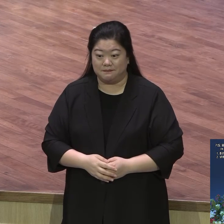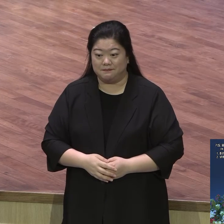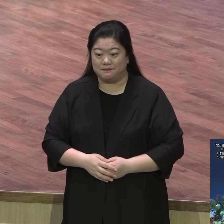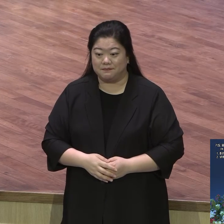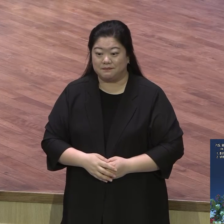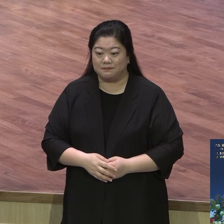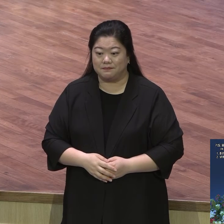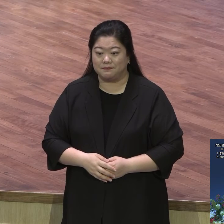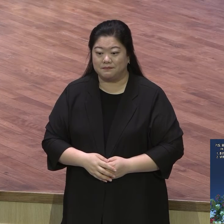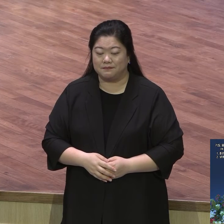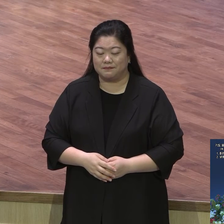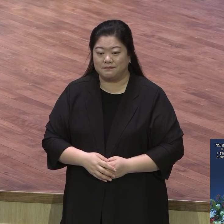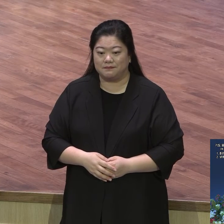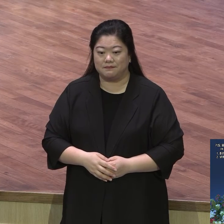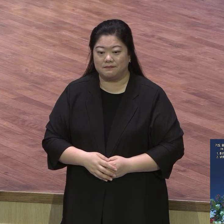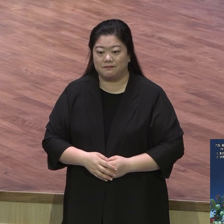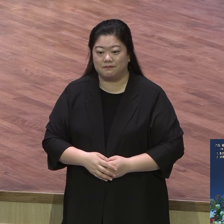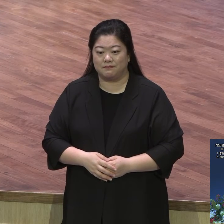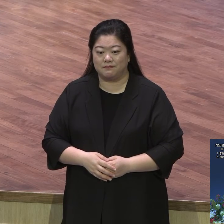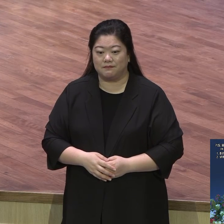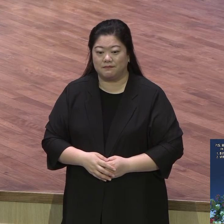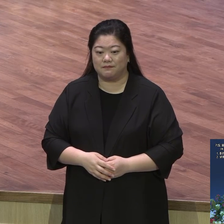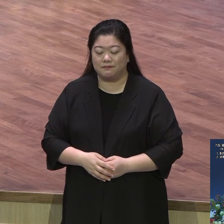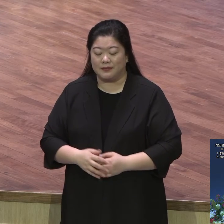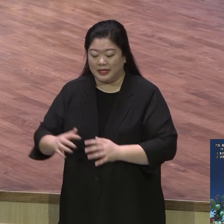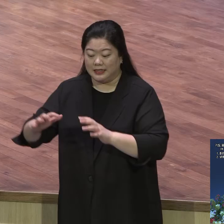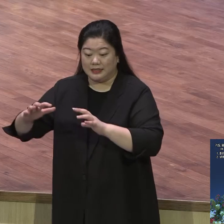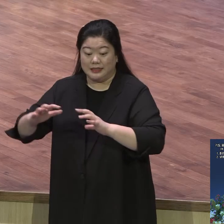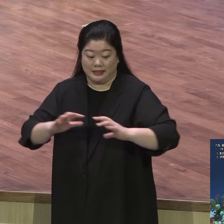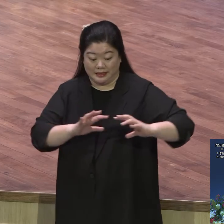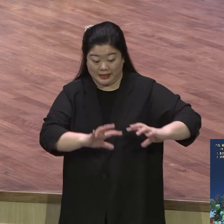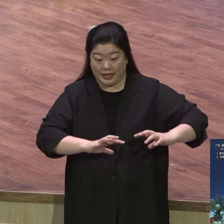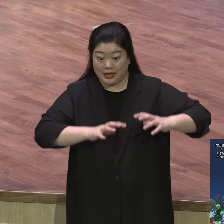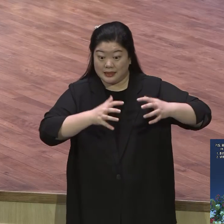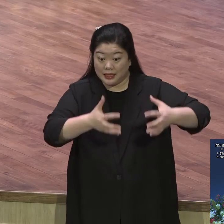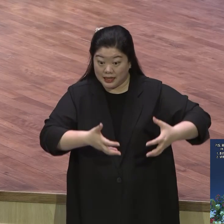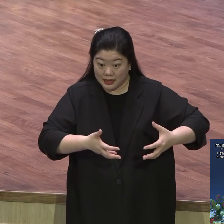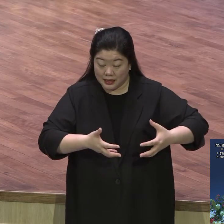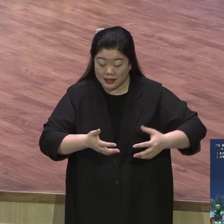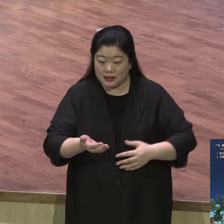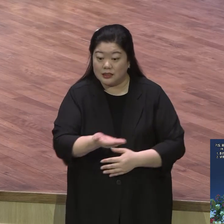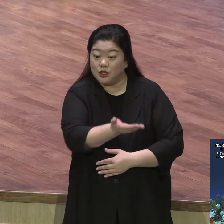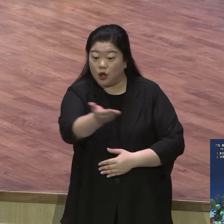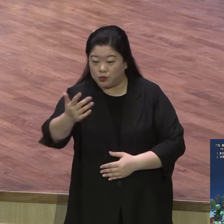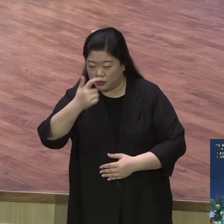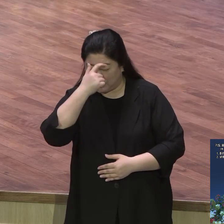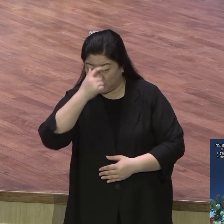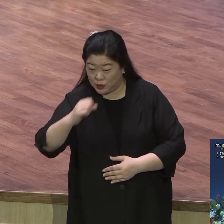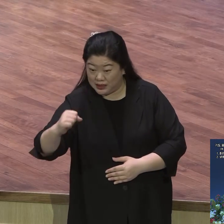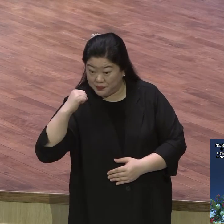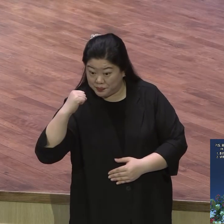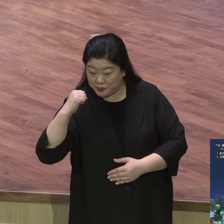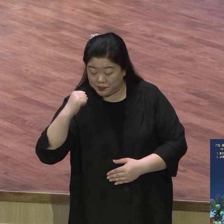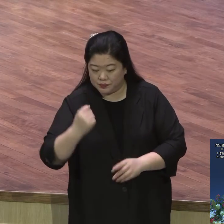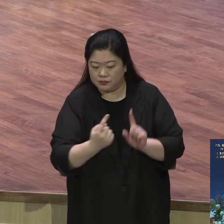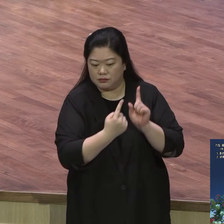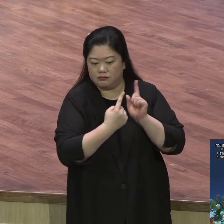세상은 기도하는 당신을 결코 이길 수 없다 이은 바운지 말이에요 세상은 기도하는 당 절대 못 이긴다